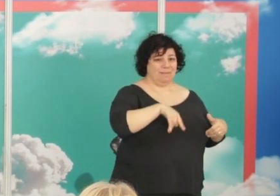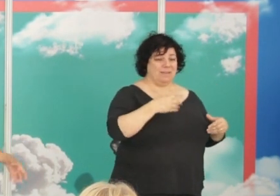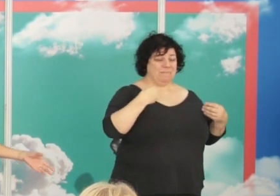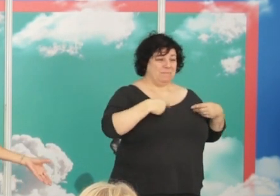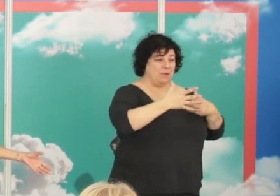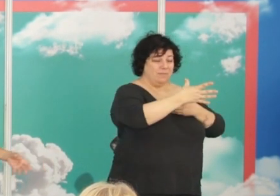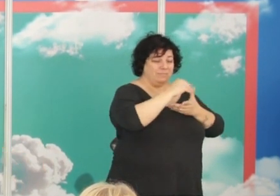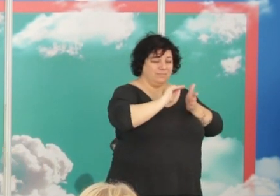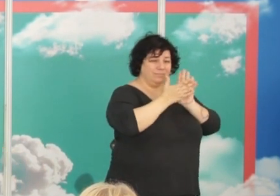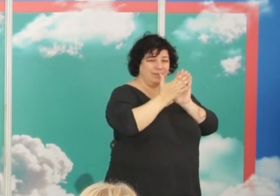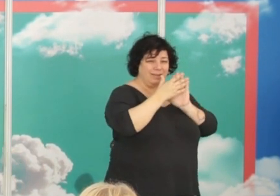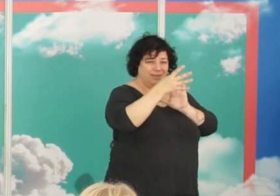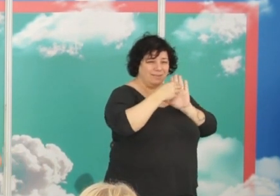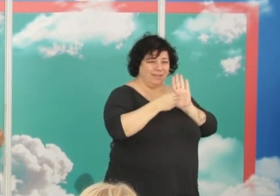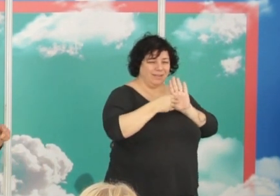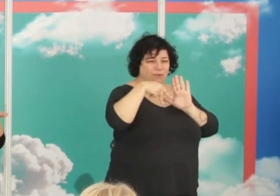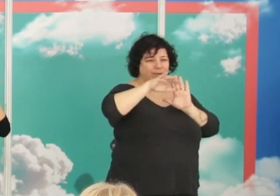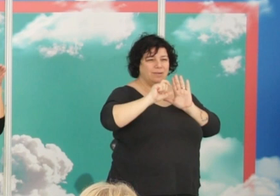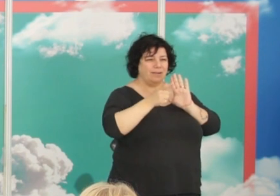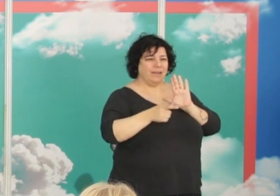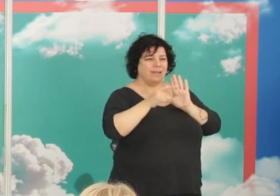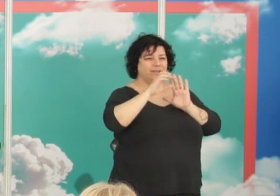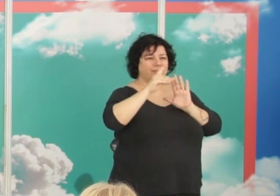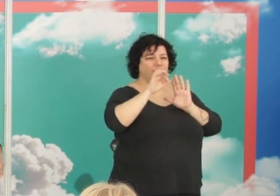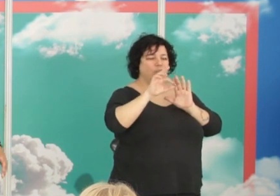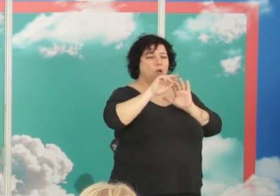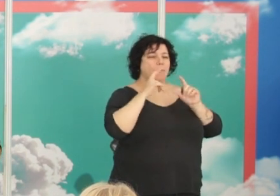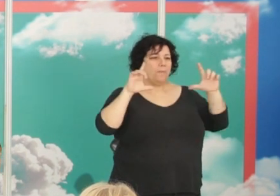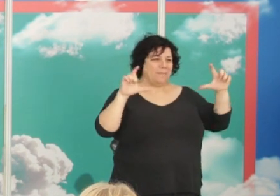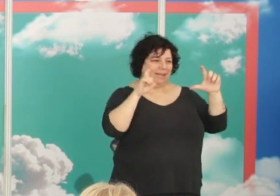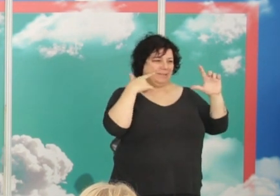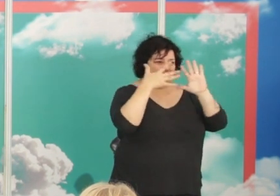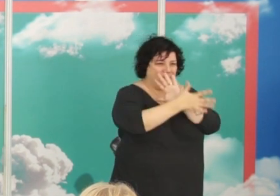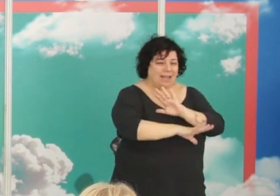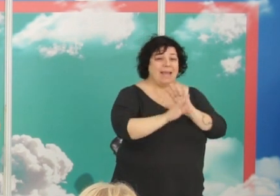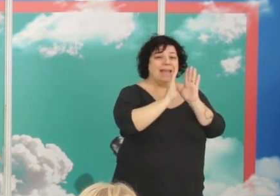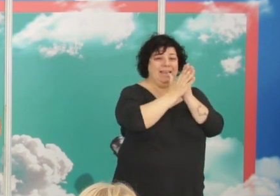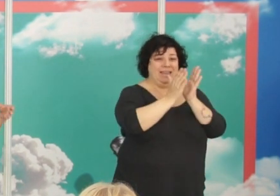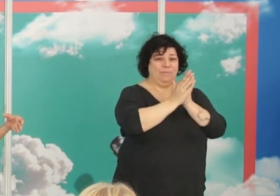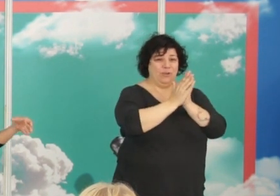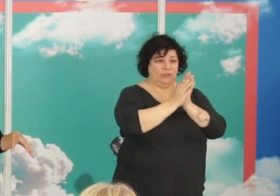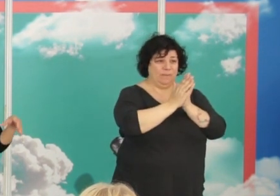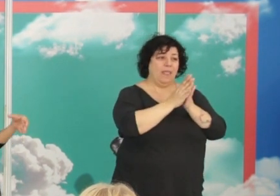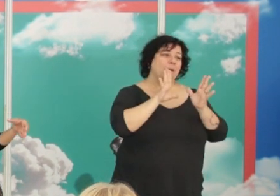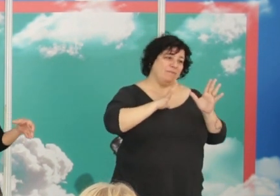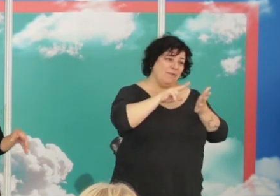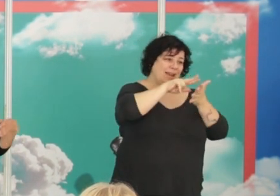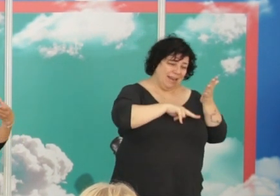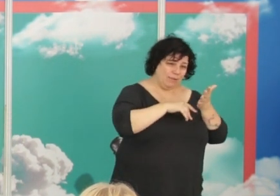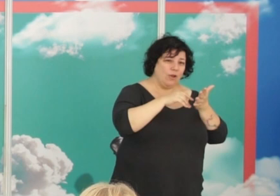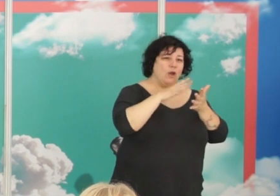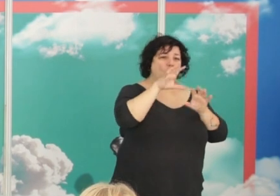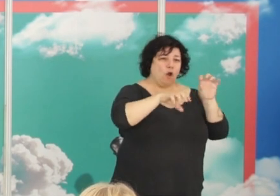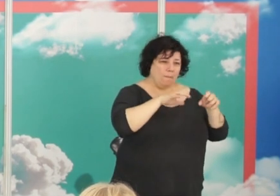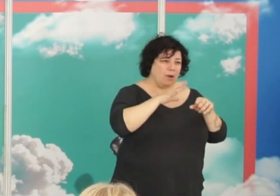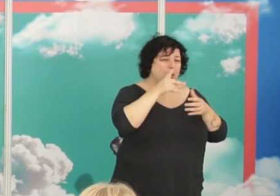hecho Nextdoor que es la editorial una cosa importante paréntesis los libros lean libros compren libros pero